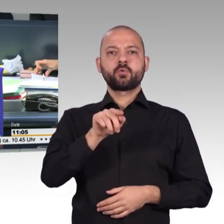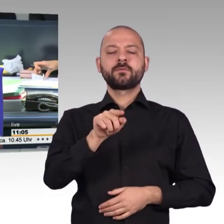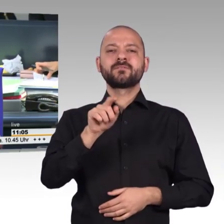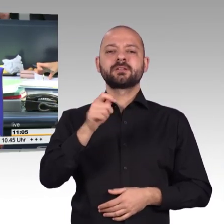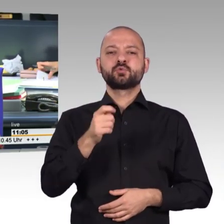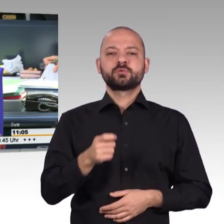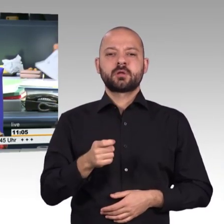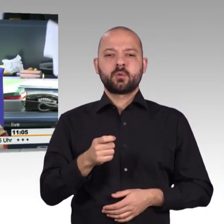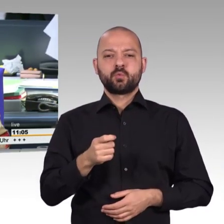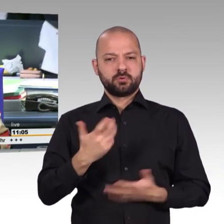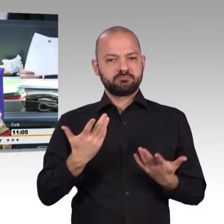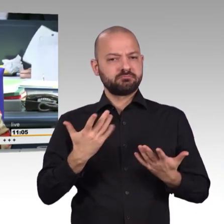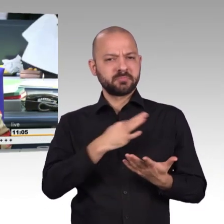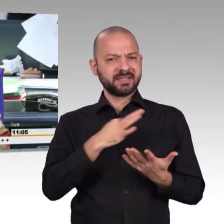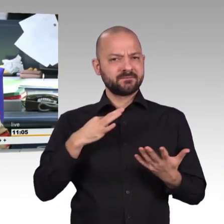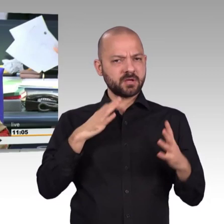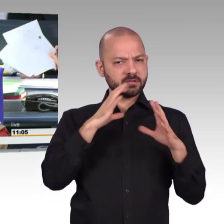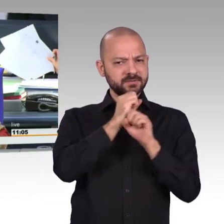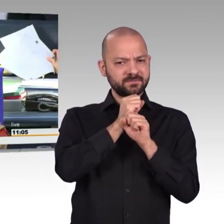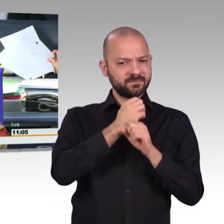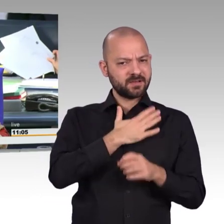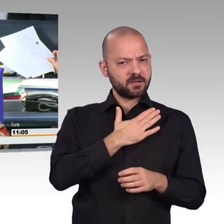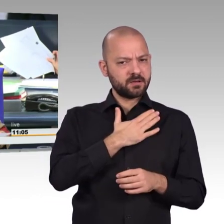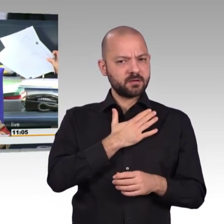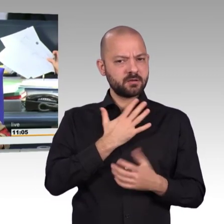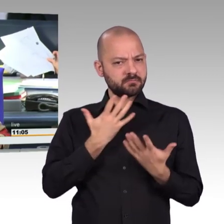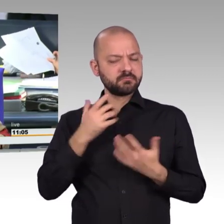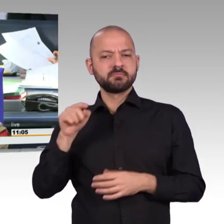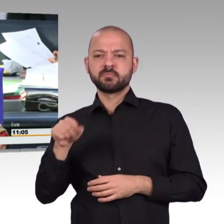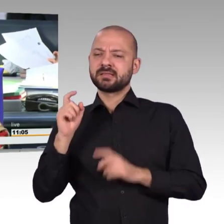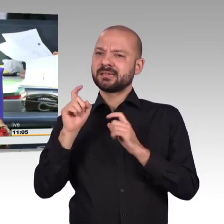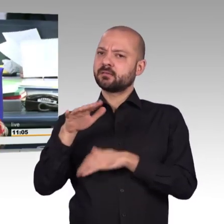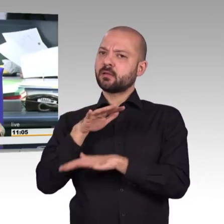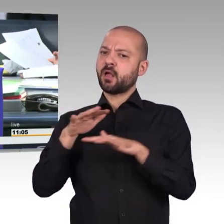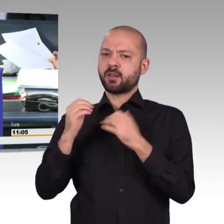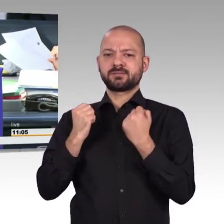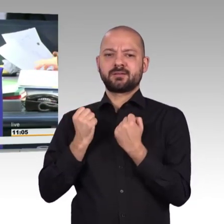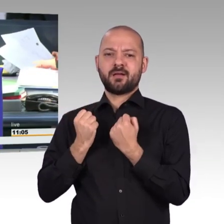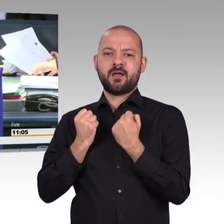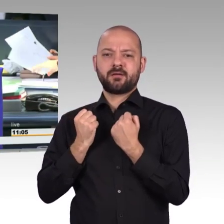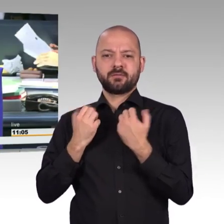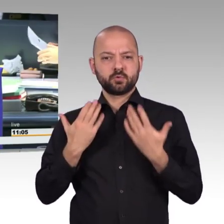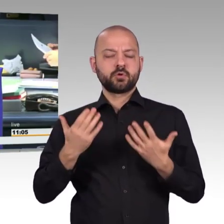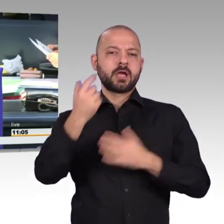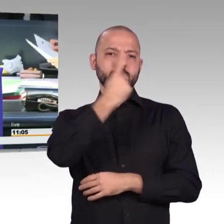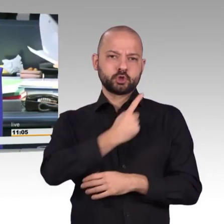einverstanden sind, bevor ich, dann ist das so beschlossen, bevor ich den ersten Redner aufrufe, möchte ich Ihnen